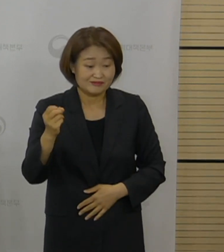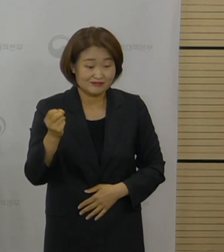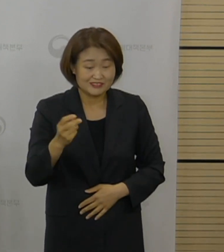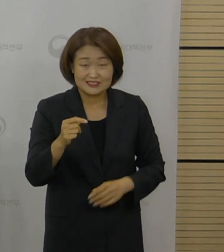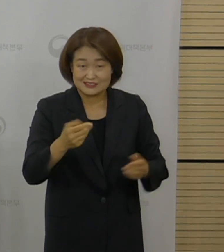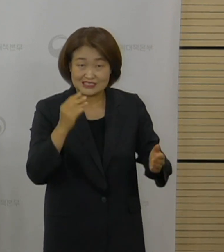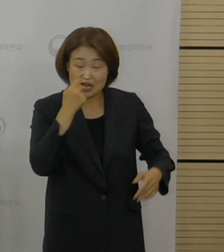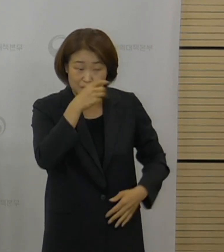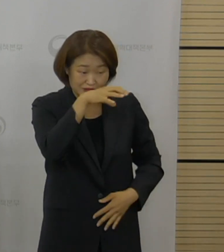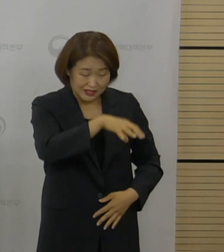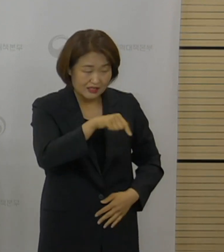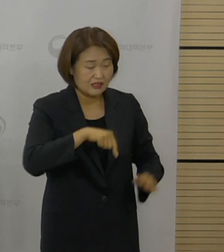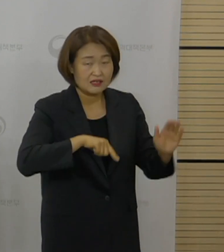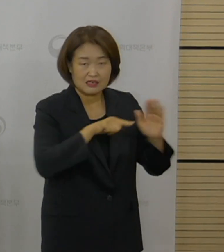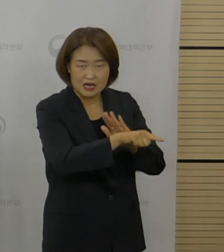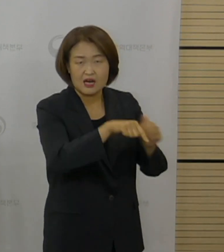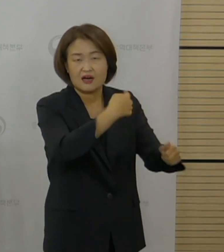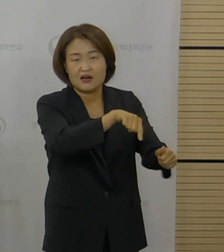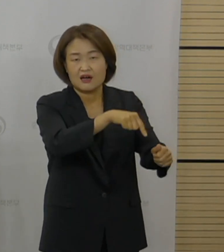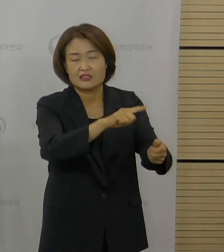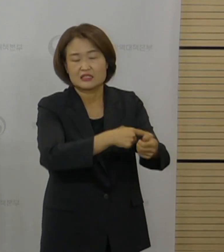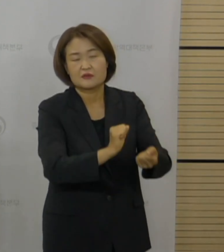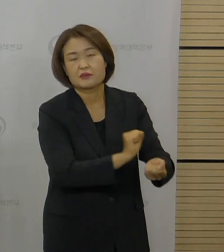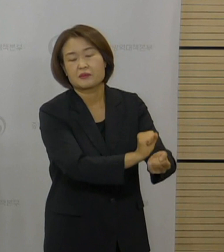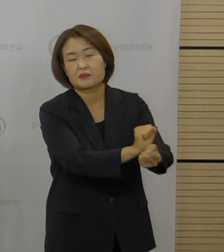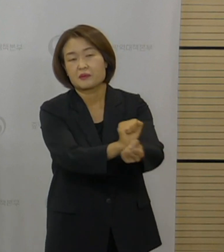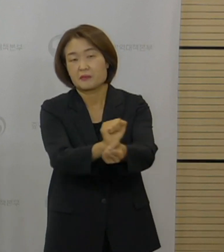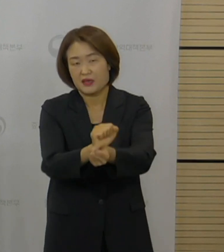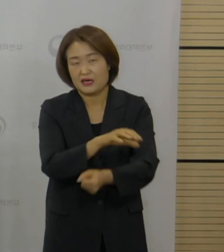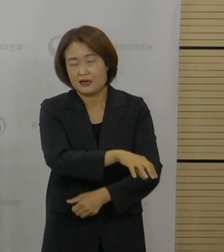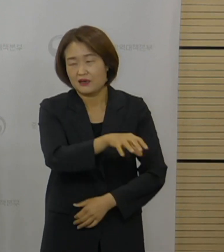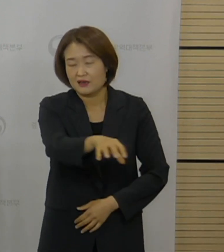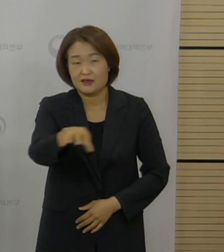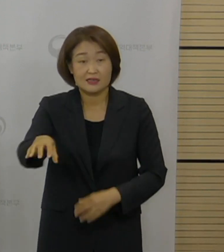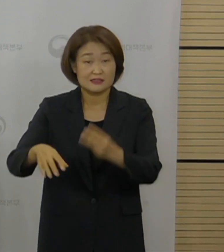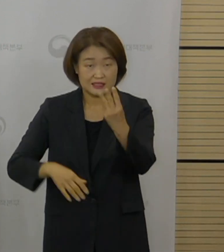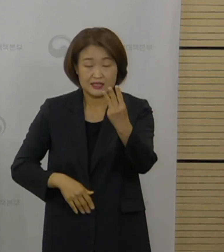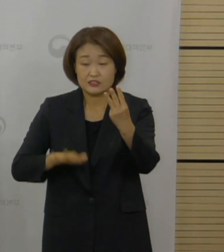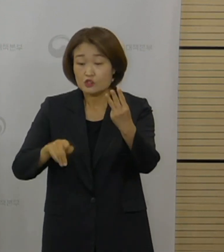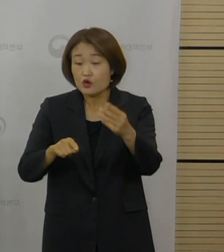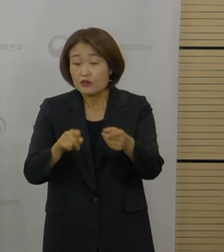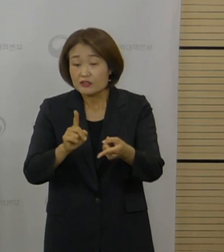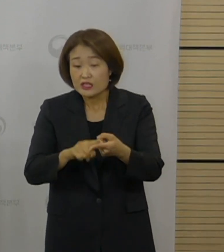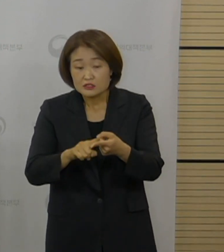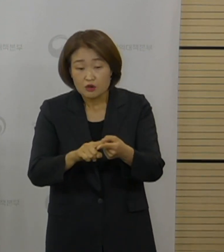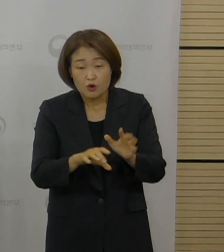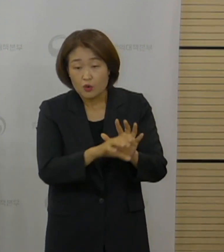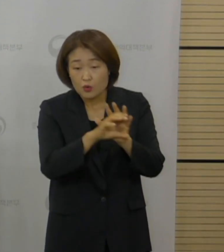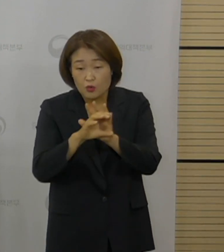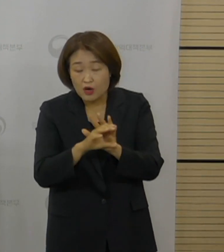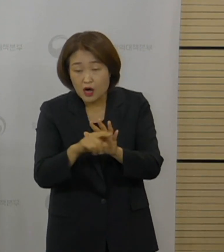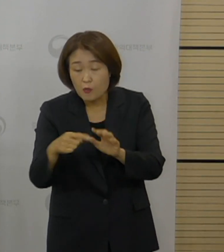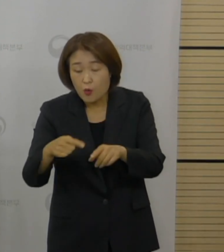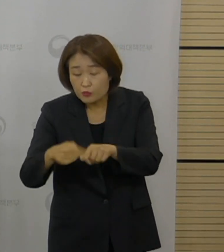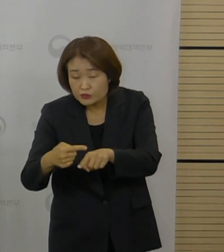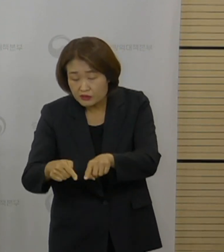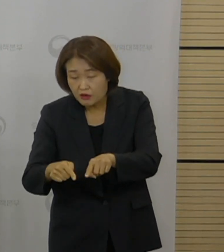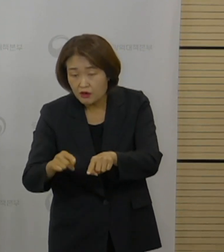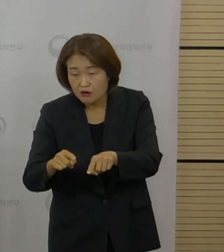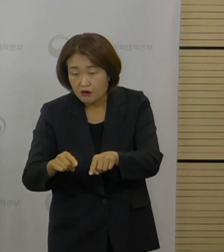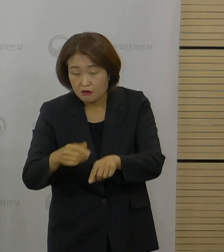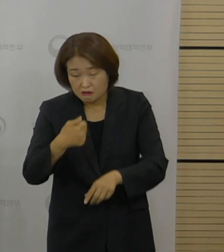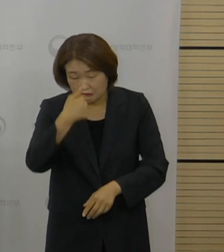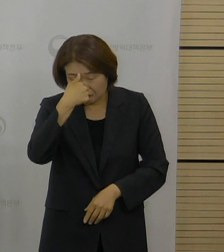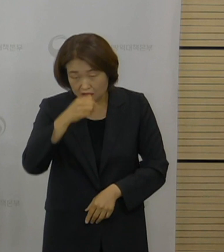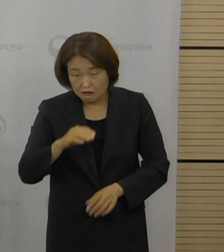있는 상황입니다. 변이 바이러스 여부에 대해서는 현재 분석에 들어가고 있고 이제 그 결과가 확인된 다음에 설명드릴 수